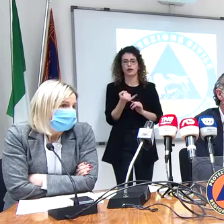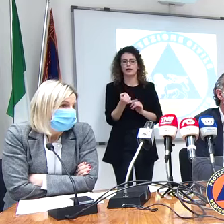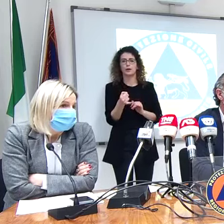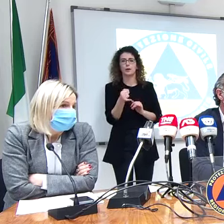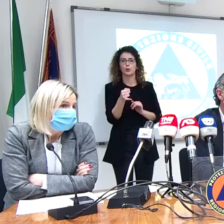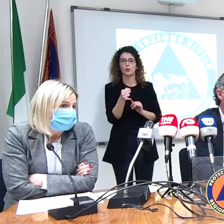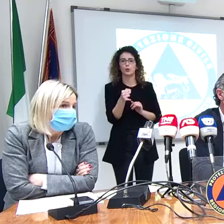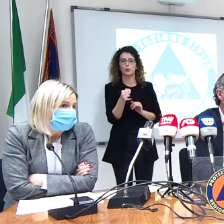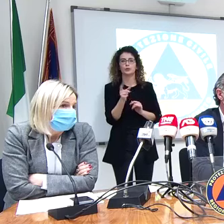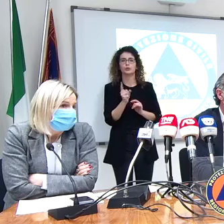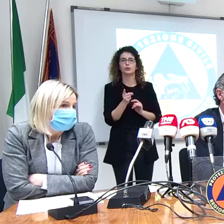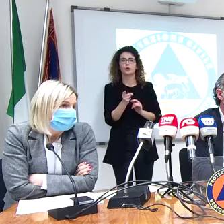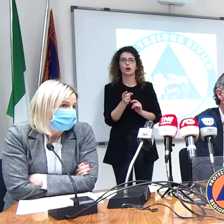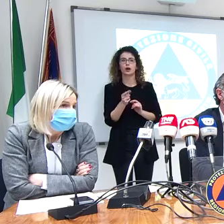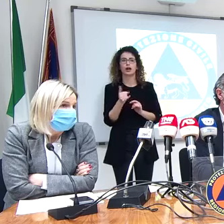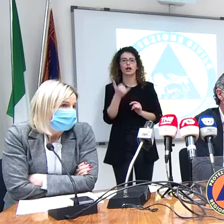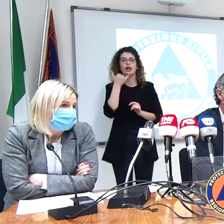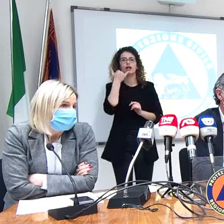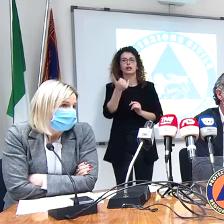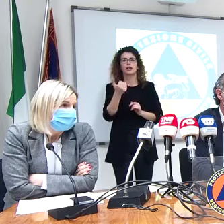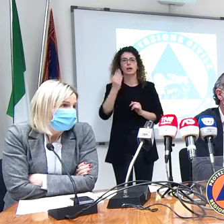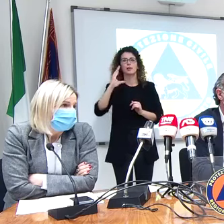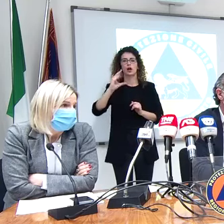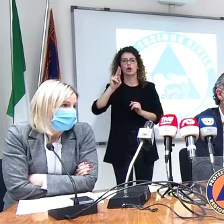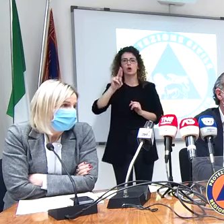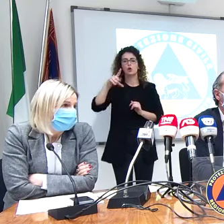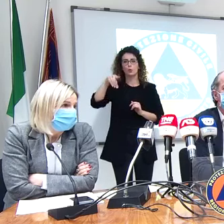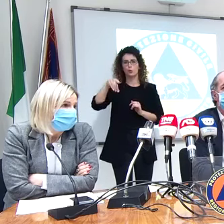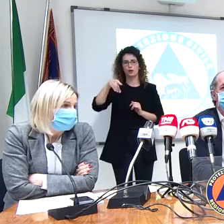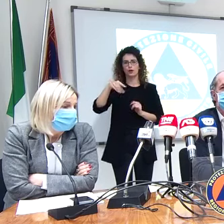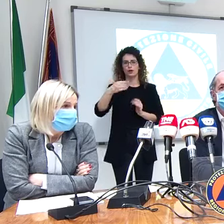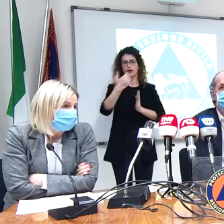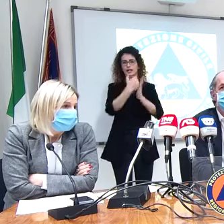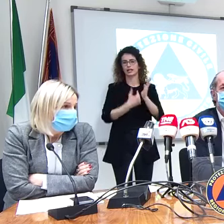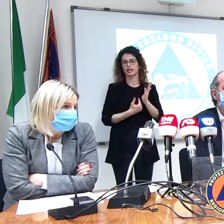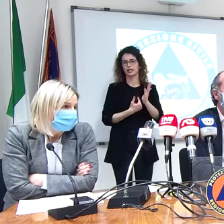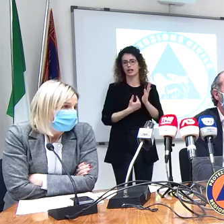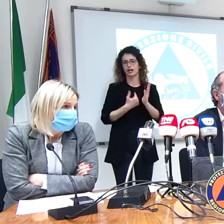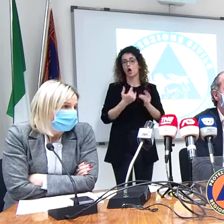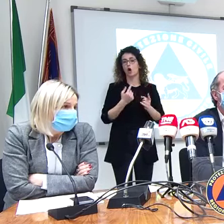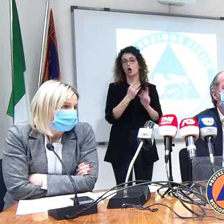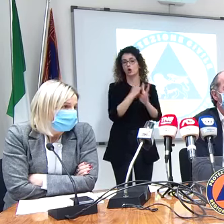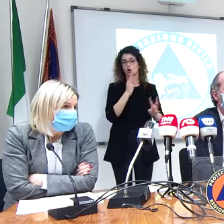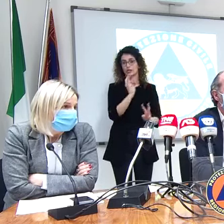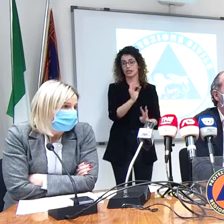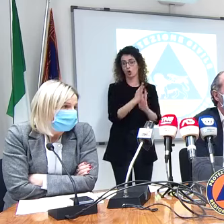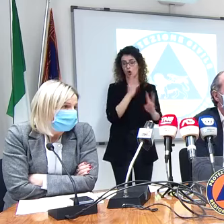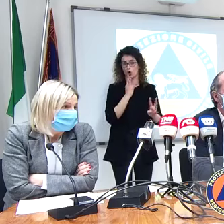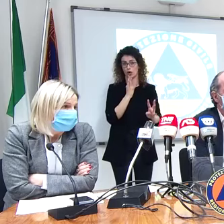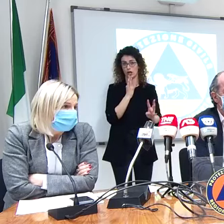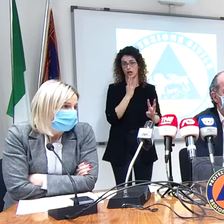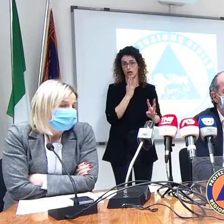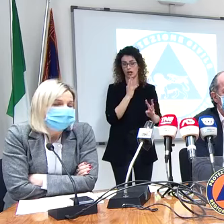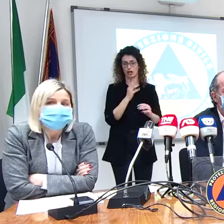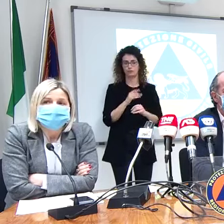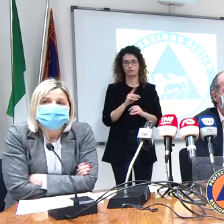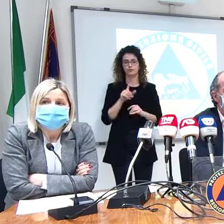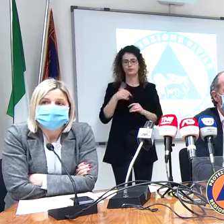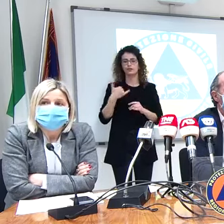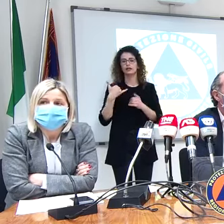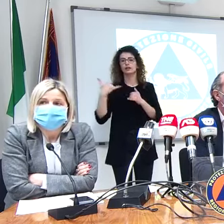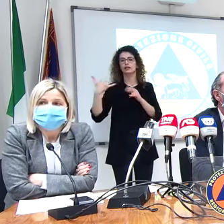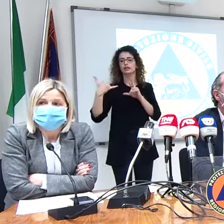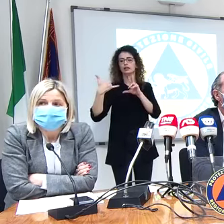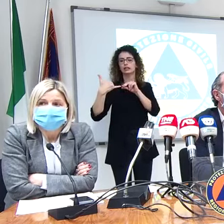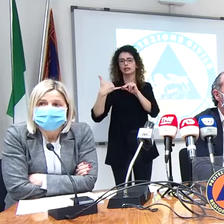il CUP per lo zero code per dire il problema se poi lì, dall'altra parte del telefono trovi